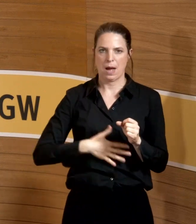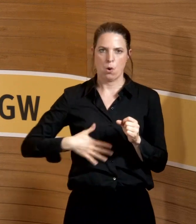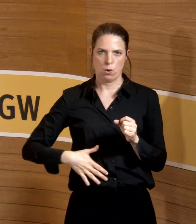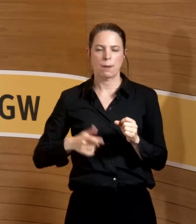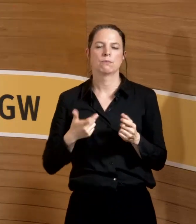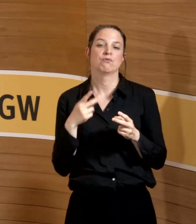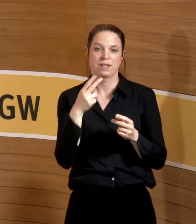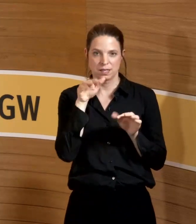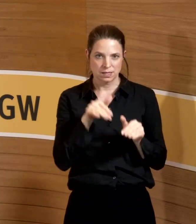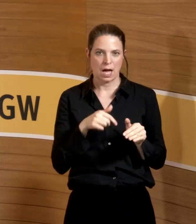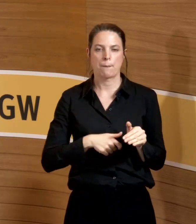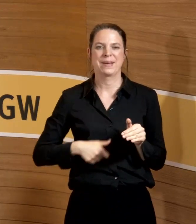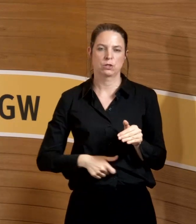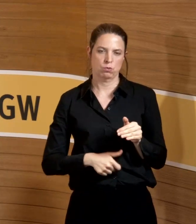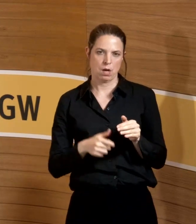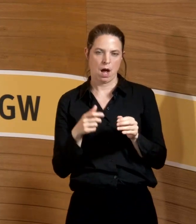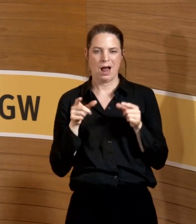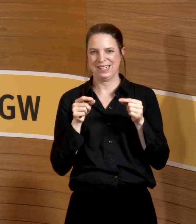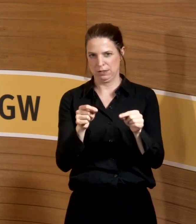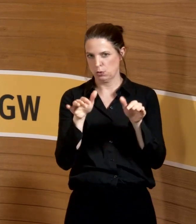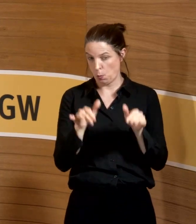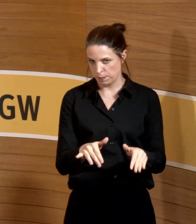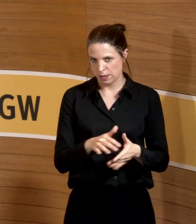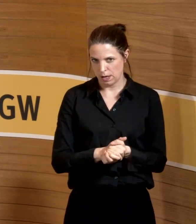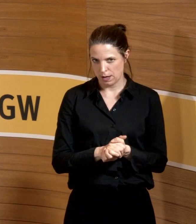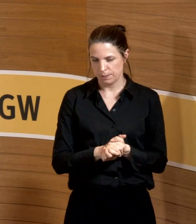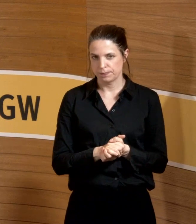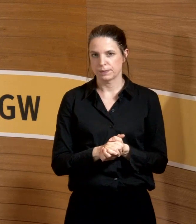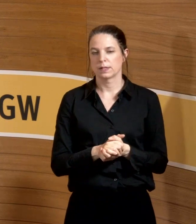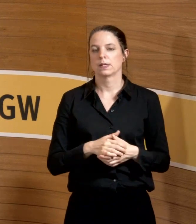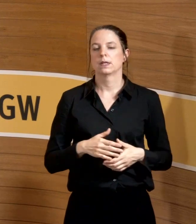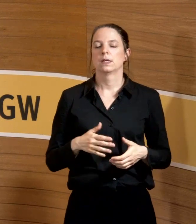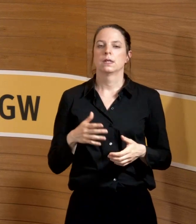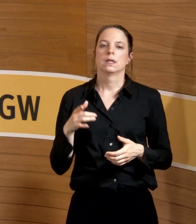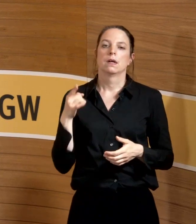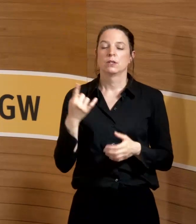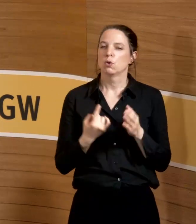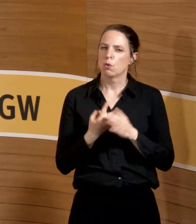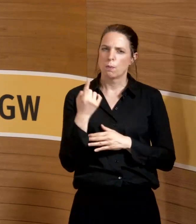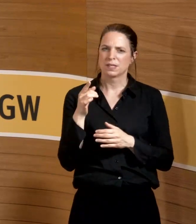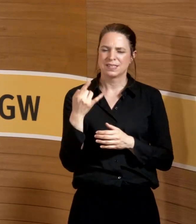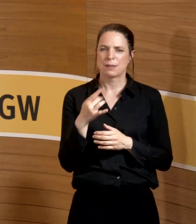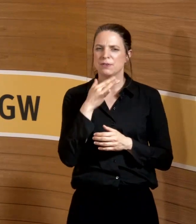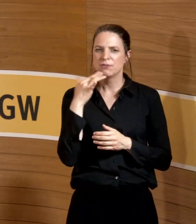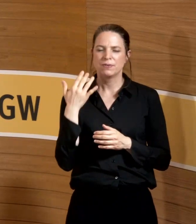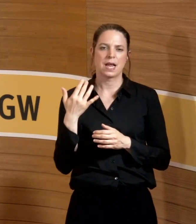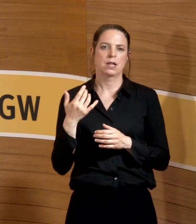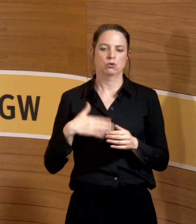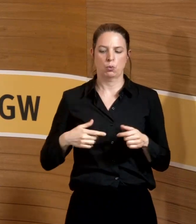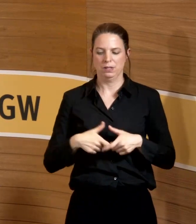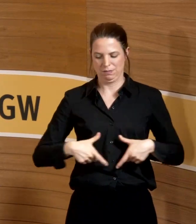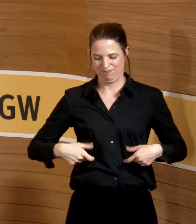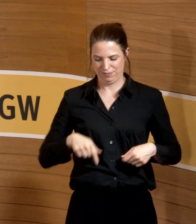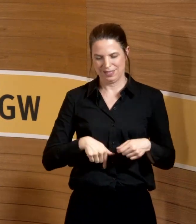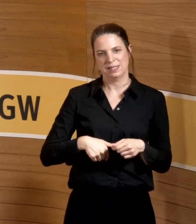Peritonalkarzinose. Auch solche Patienten scheiden dann im hohen Maße Chemotherapeutika über die